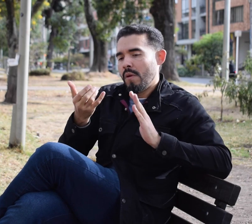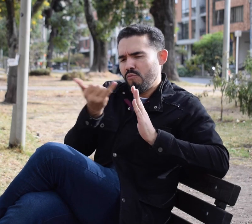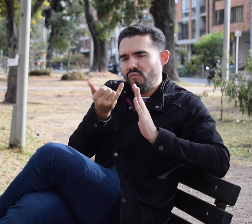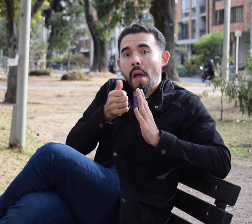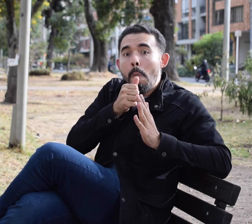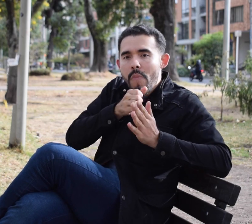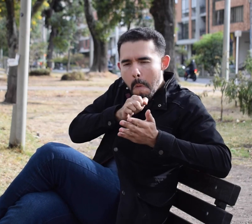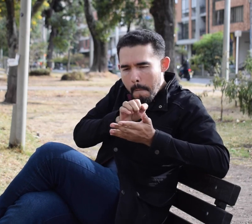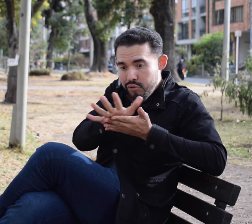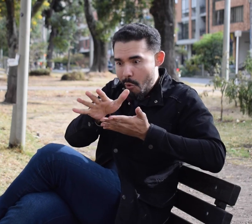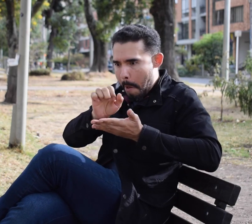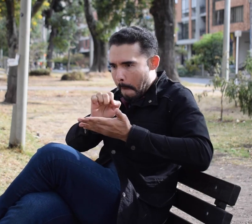pintura al óleo